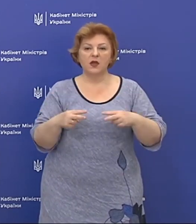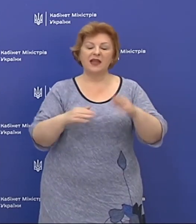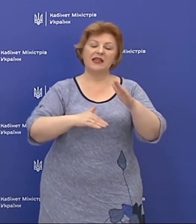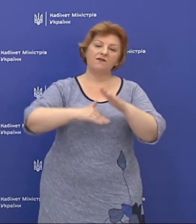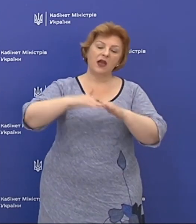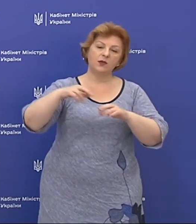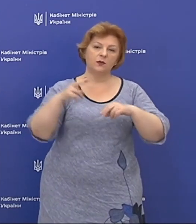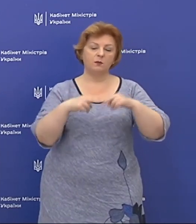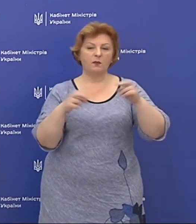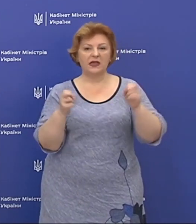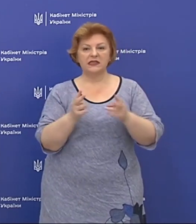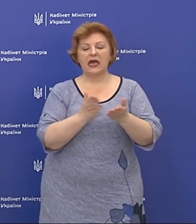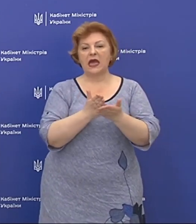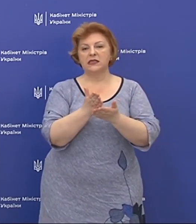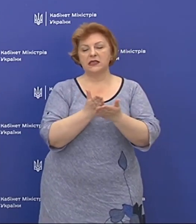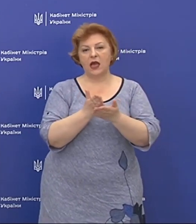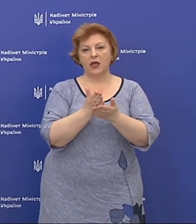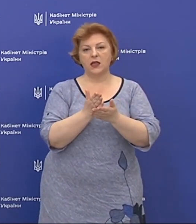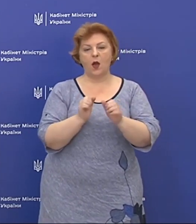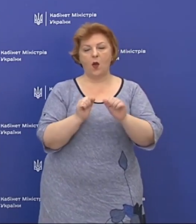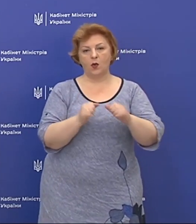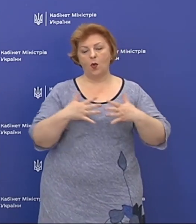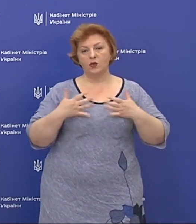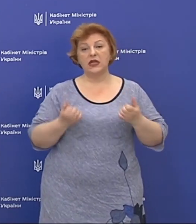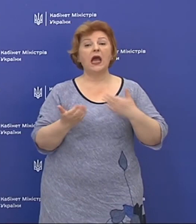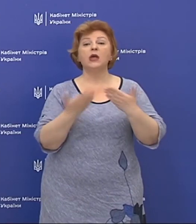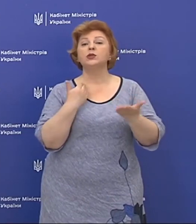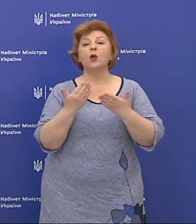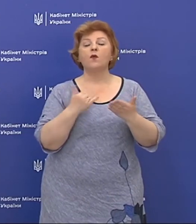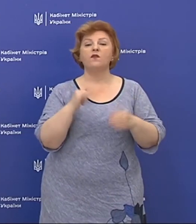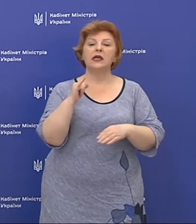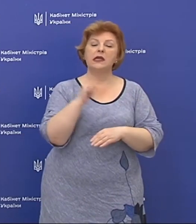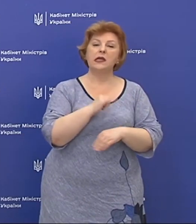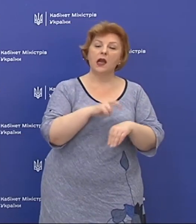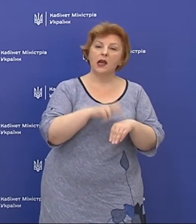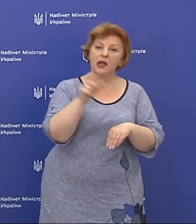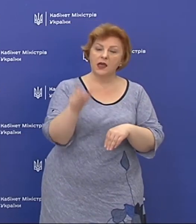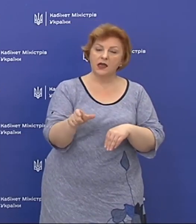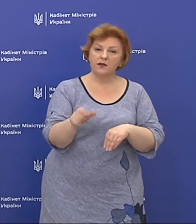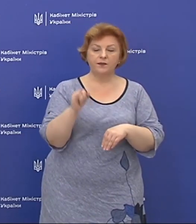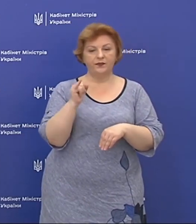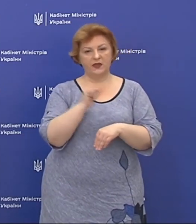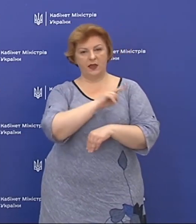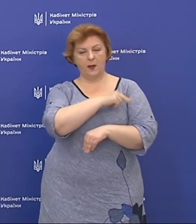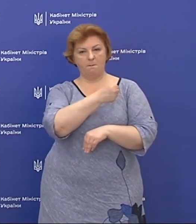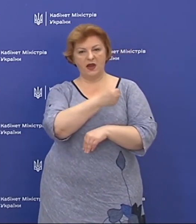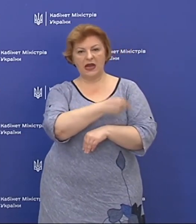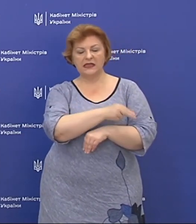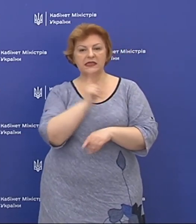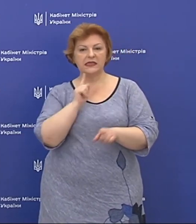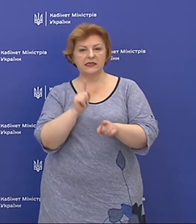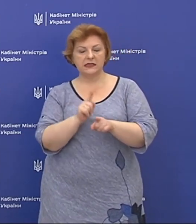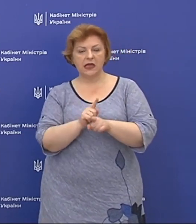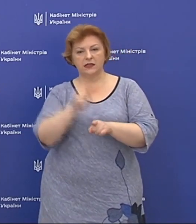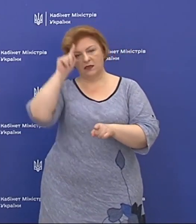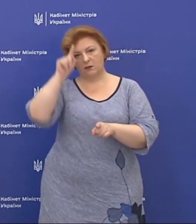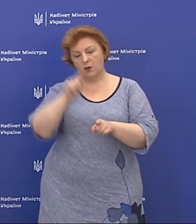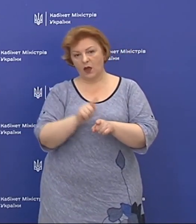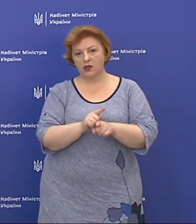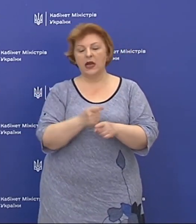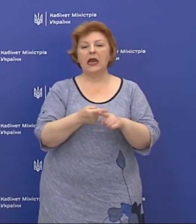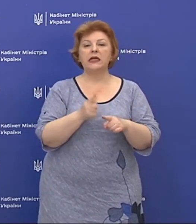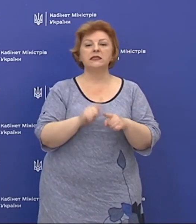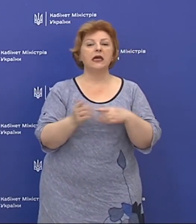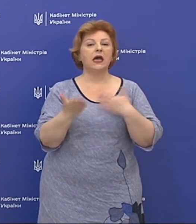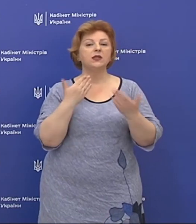високоспеціалізованих закладах охорони здоров'я. Це стосується і лікарів, це стосується і медичних сестер і братів, це